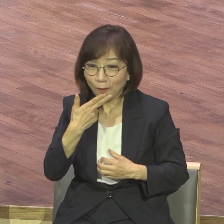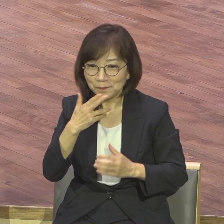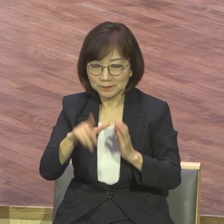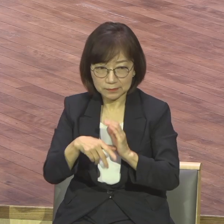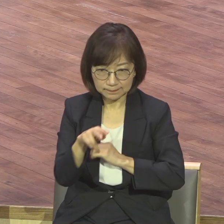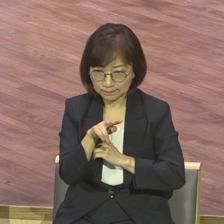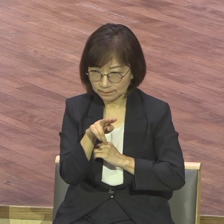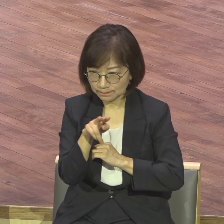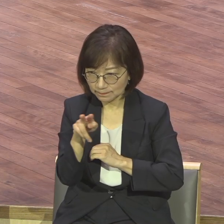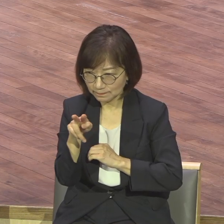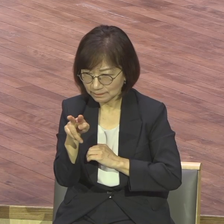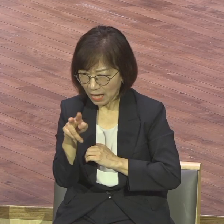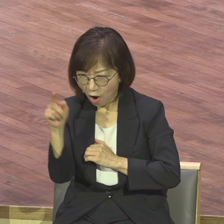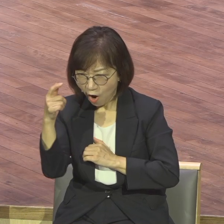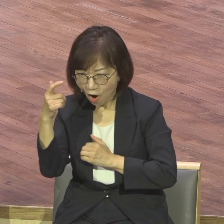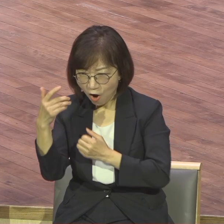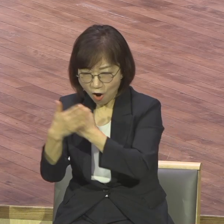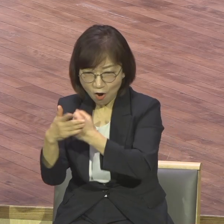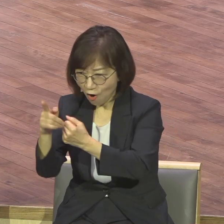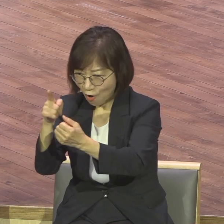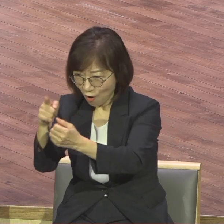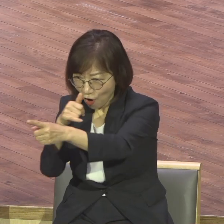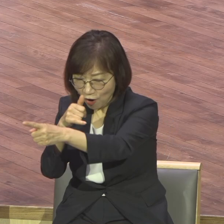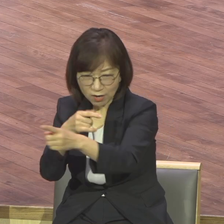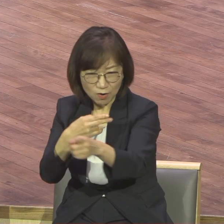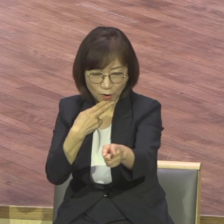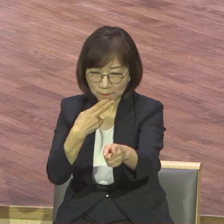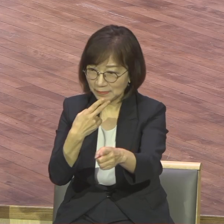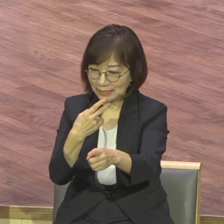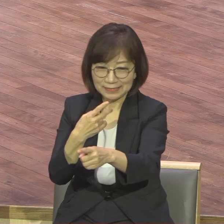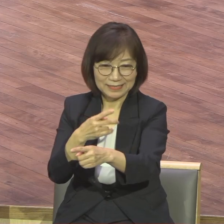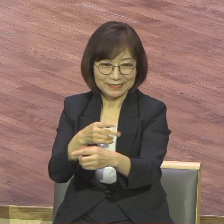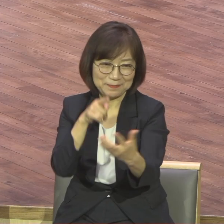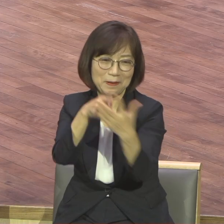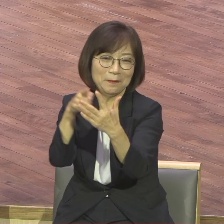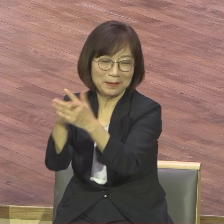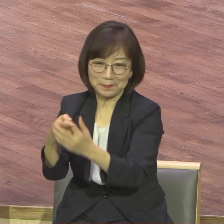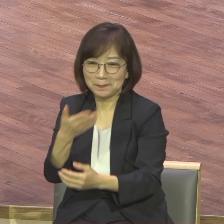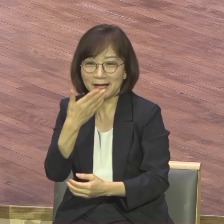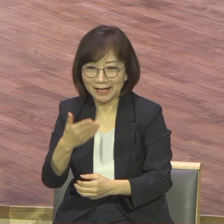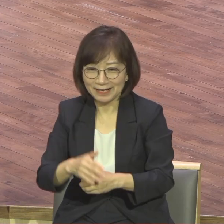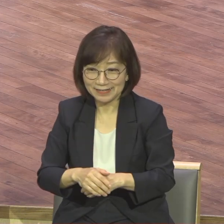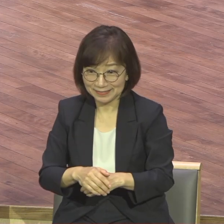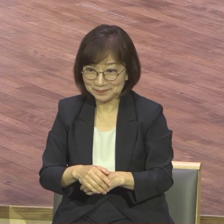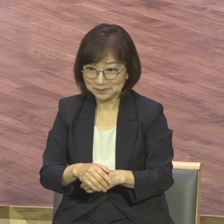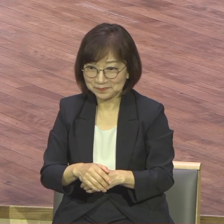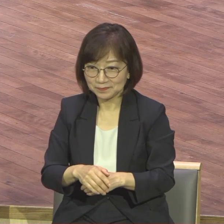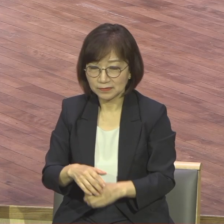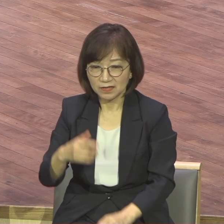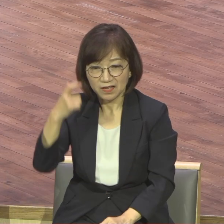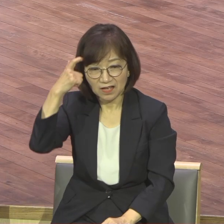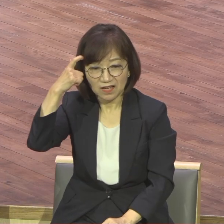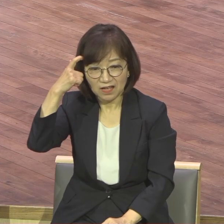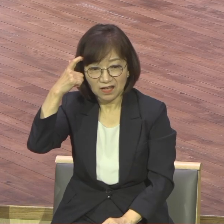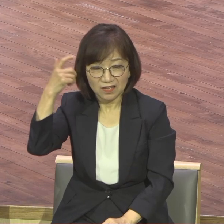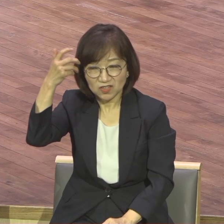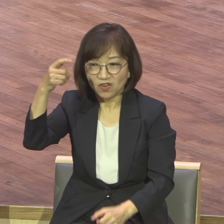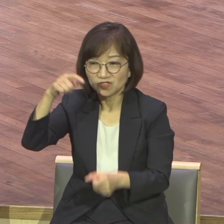예배에 참석하지 않은 사람 그럼 대화할 필요도 없어요. 영이 완전히 지금 죽어 있는데 그러니까 하나님을 떠나